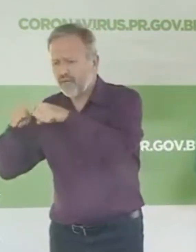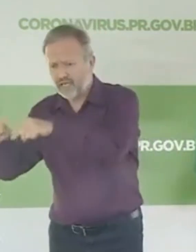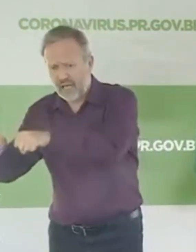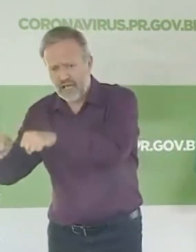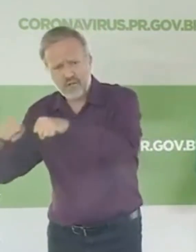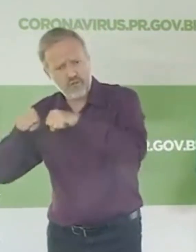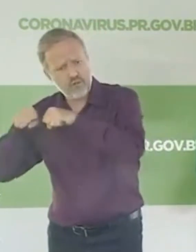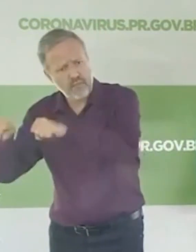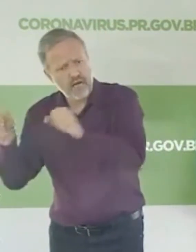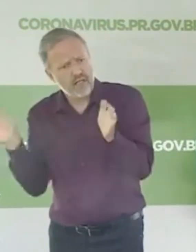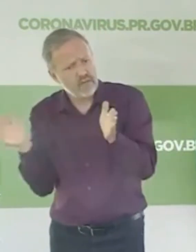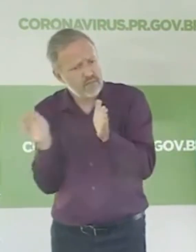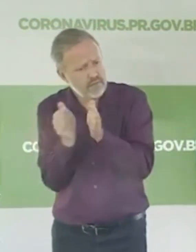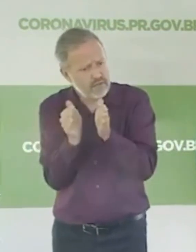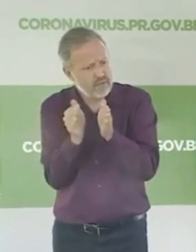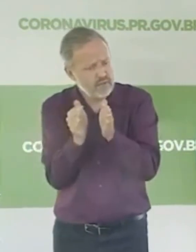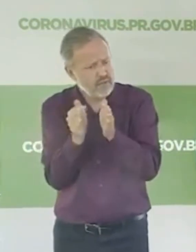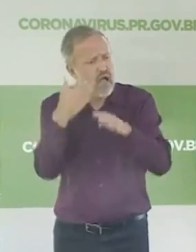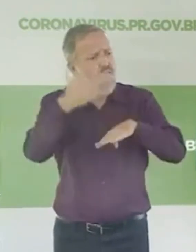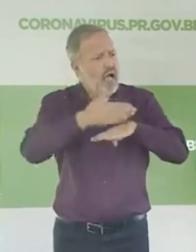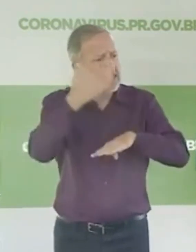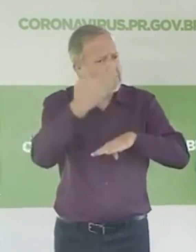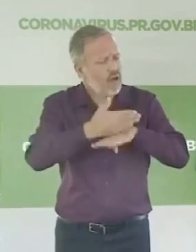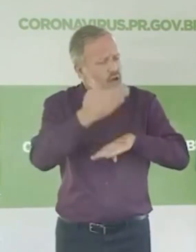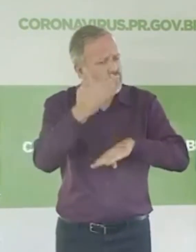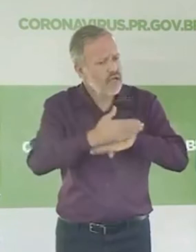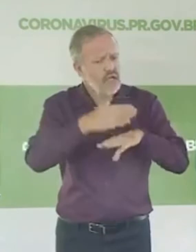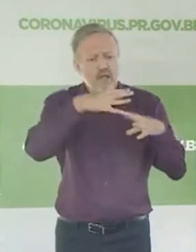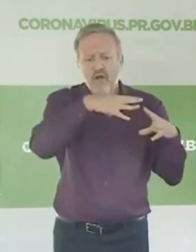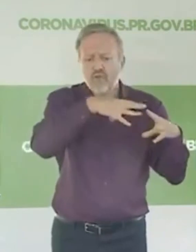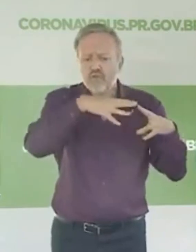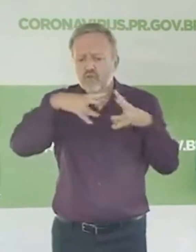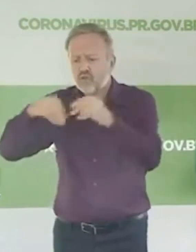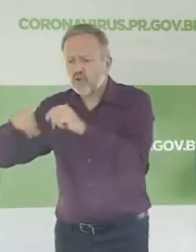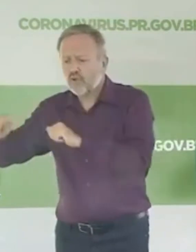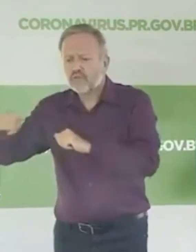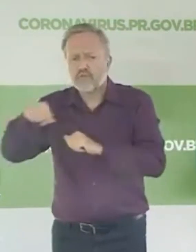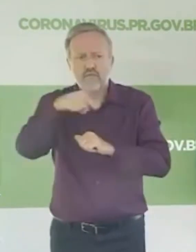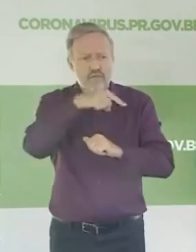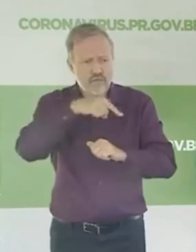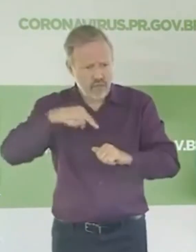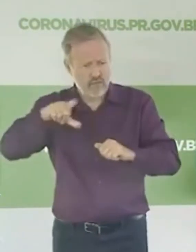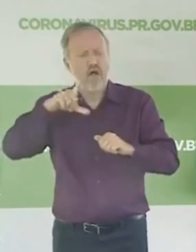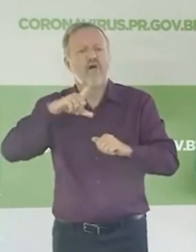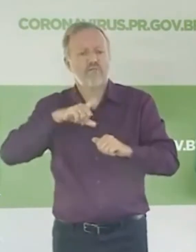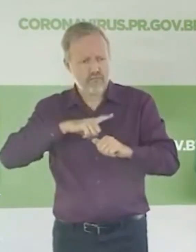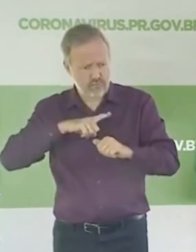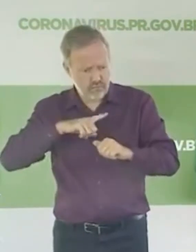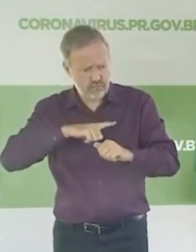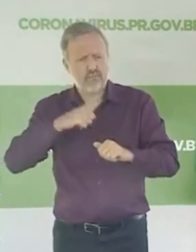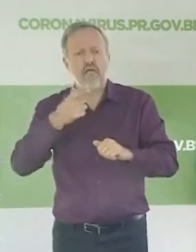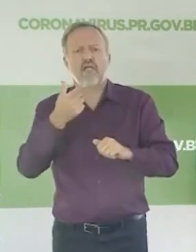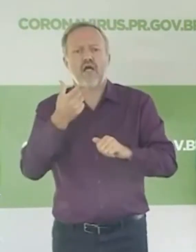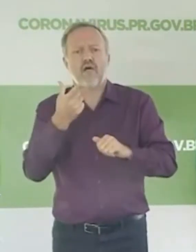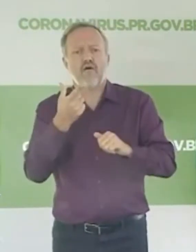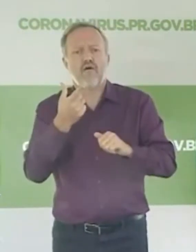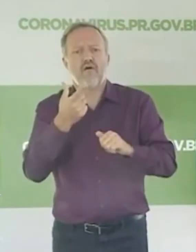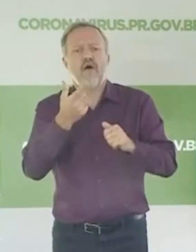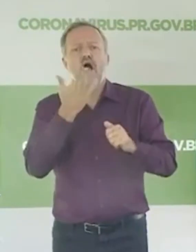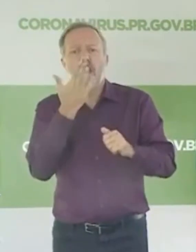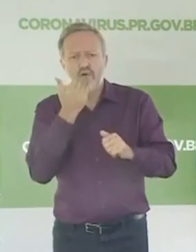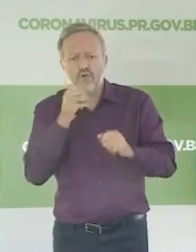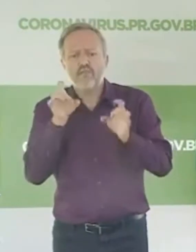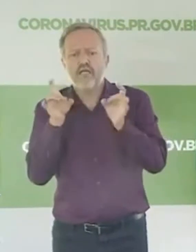pelo nosso Estado, as lojas de conveniência, de dar a tranquilidade para a população que essa questão do abastecimento da